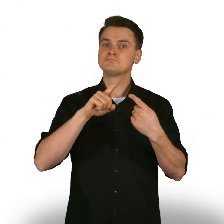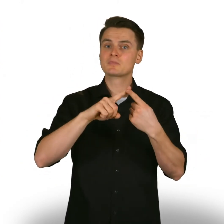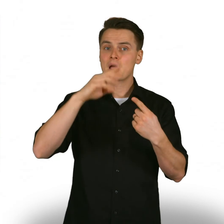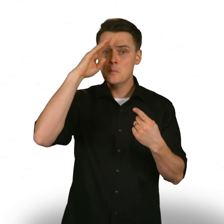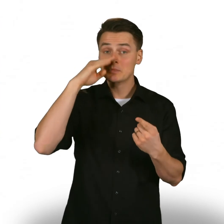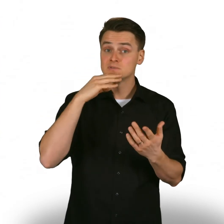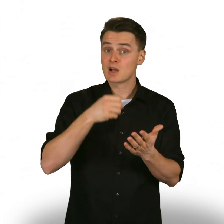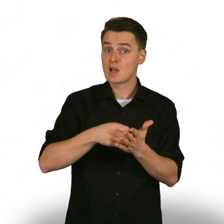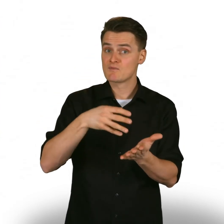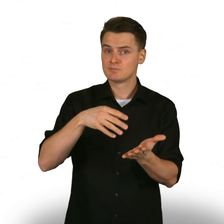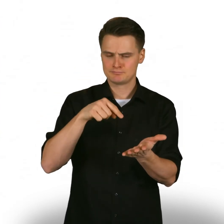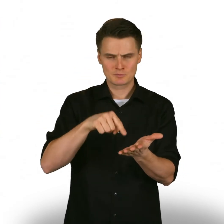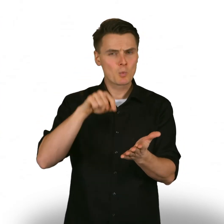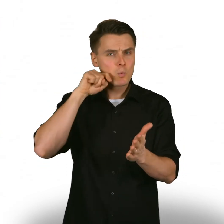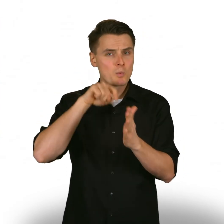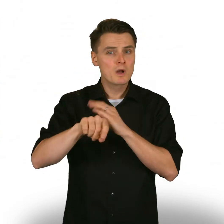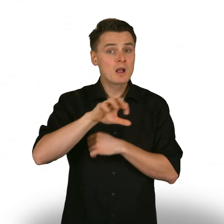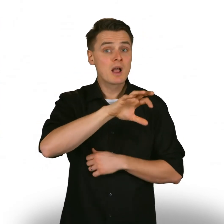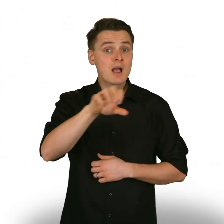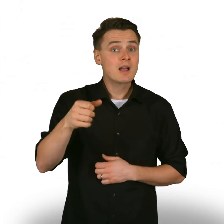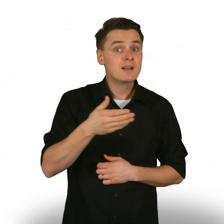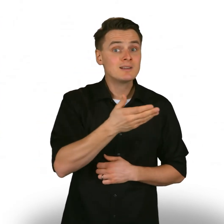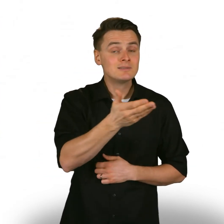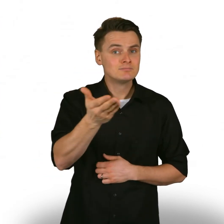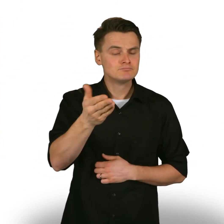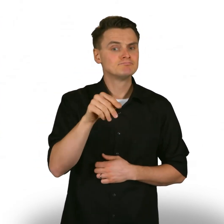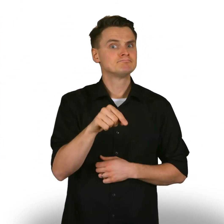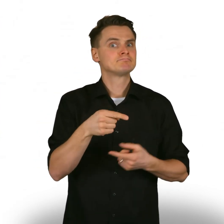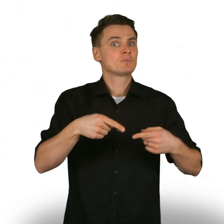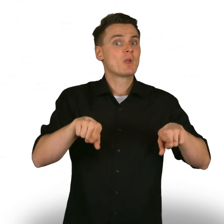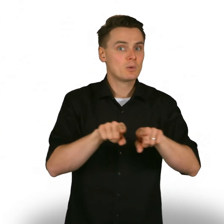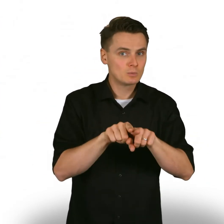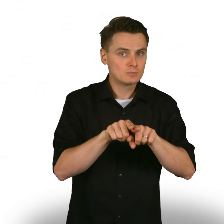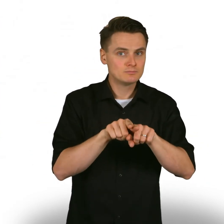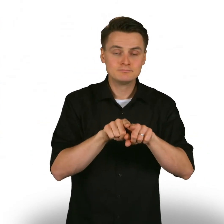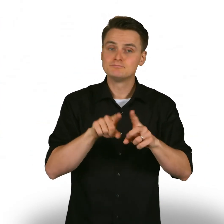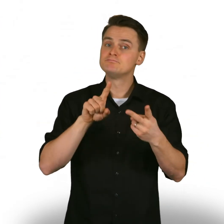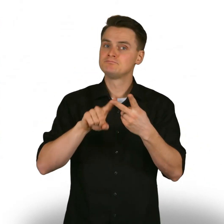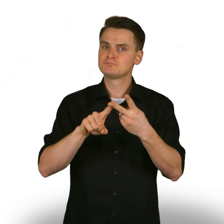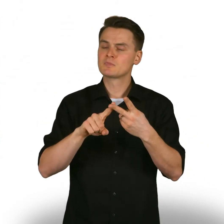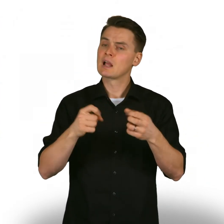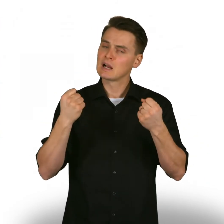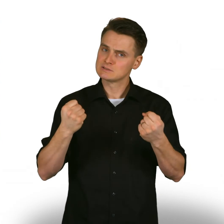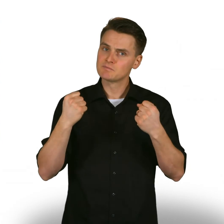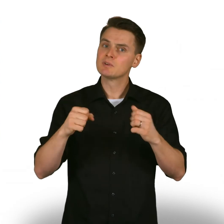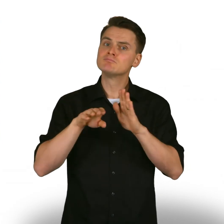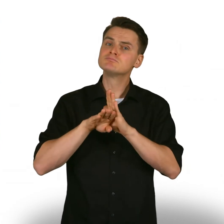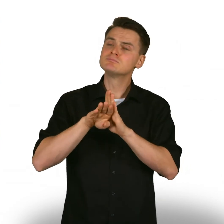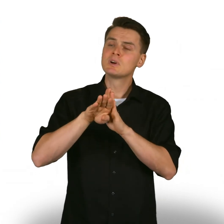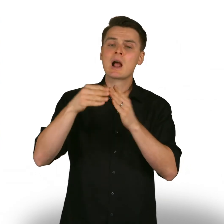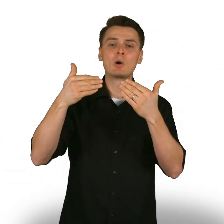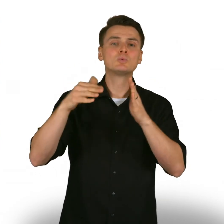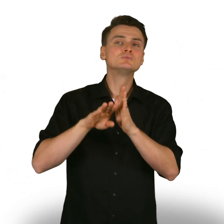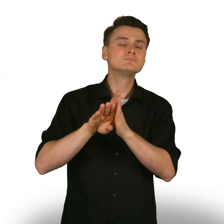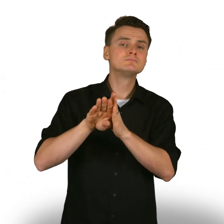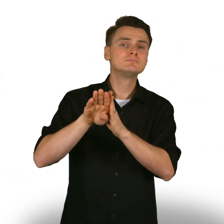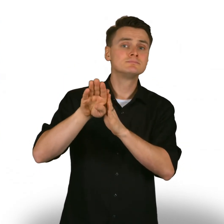toteutuu kaikille kuuluva jakamaton ihmisarvo, kestävä kehitys ja usko tulevaisuuteen.